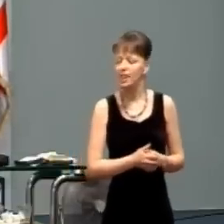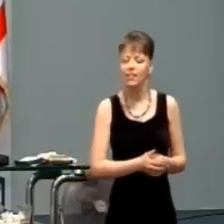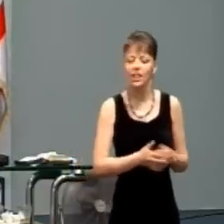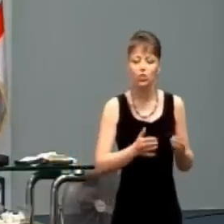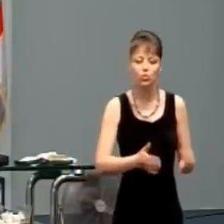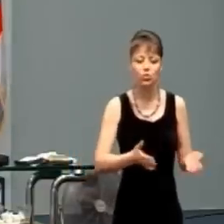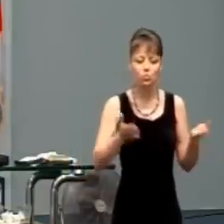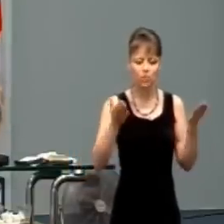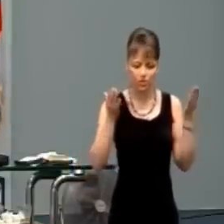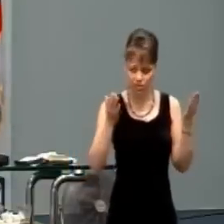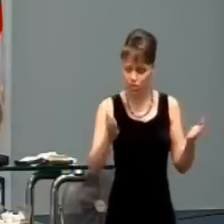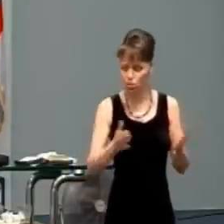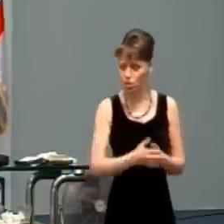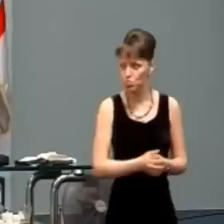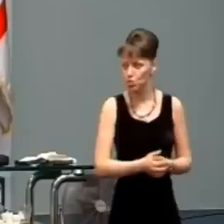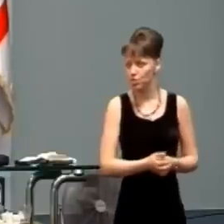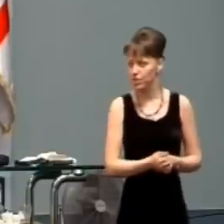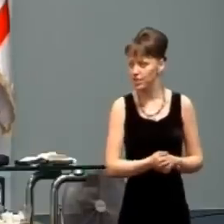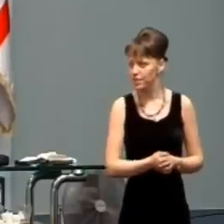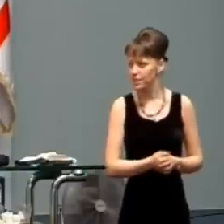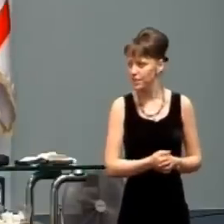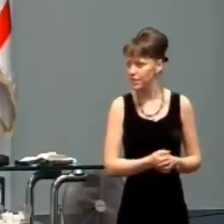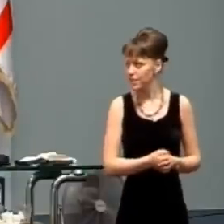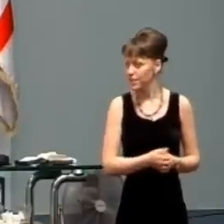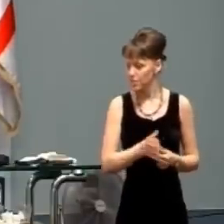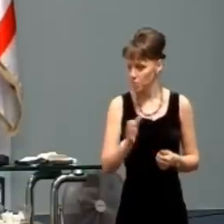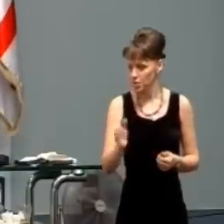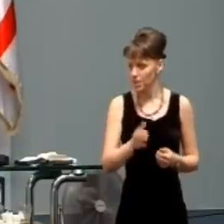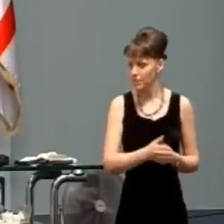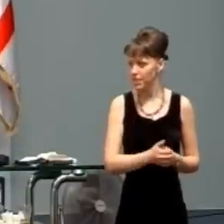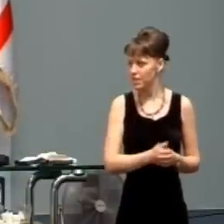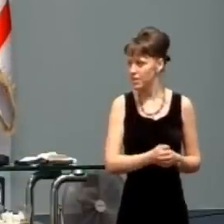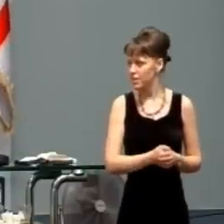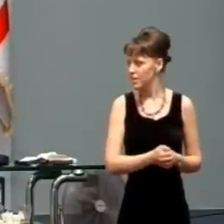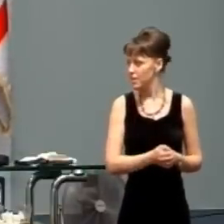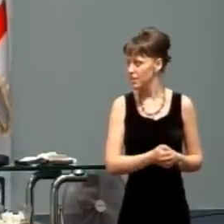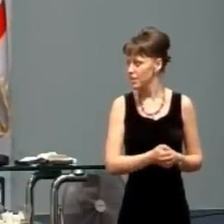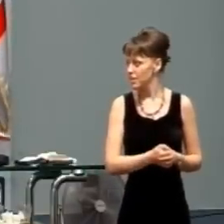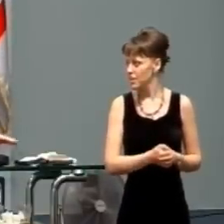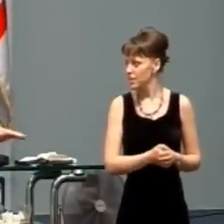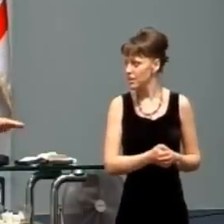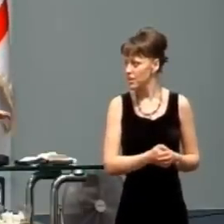Keď bol Ježiš vzkriesený z mŕtvych, Biblia hovorí,